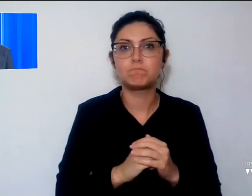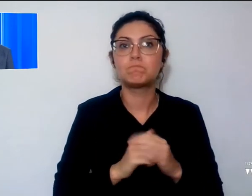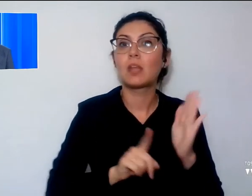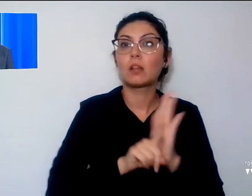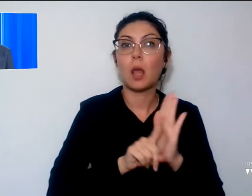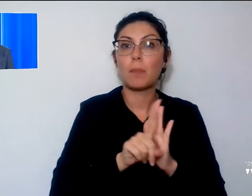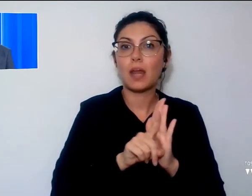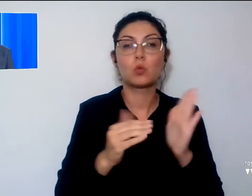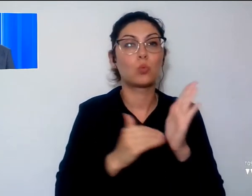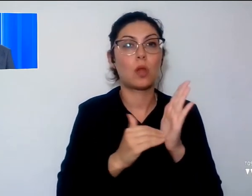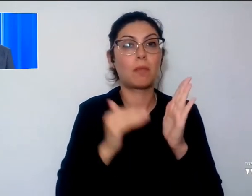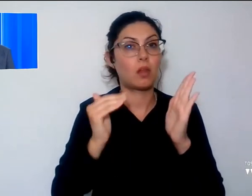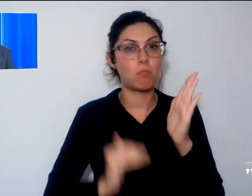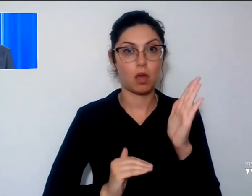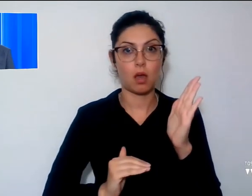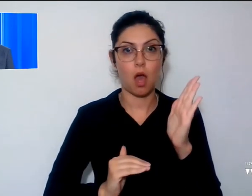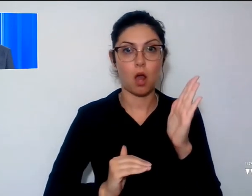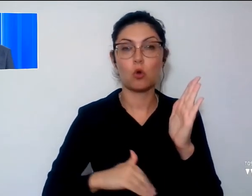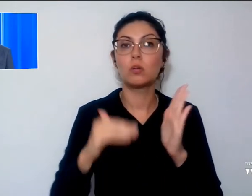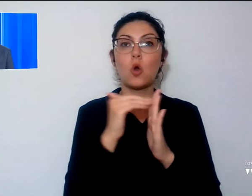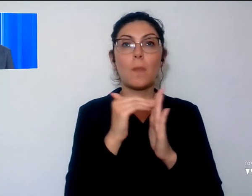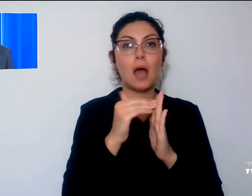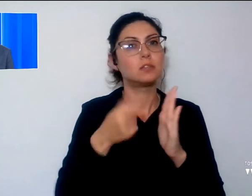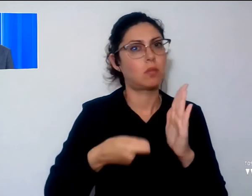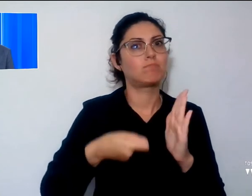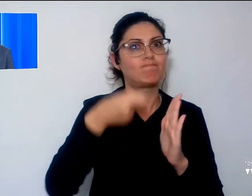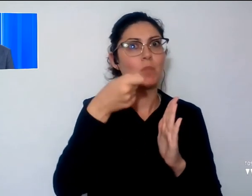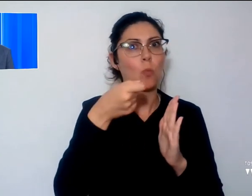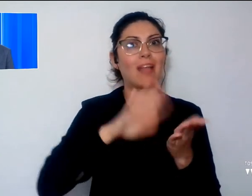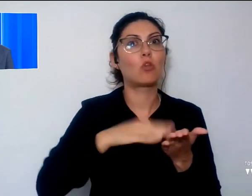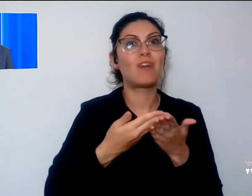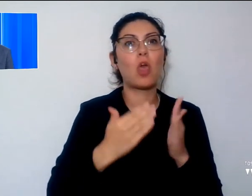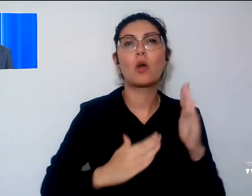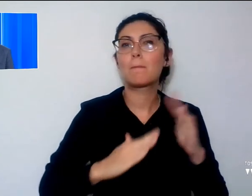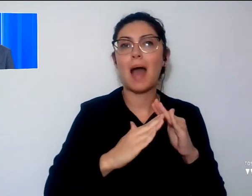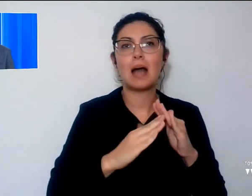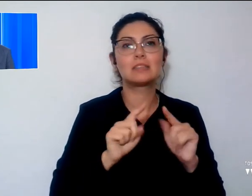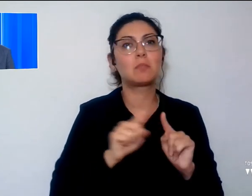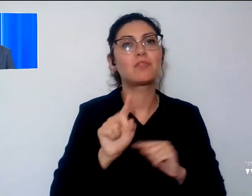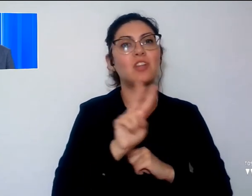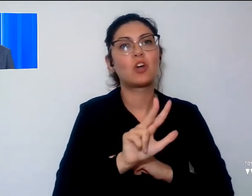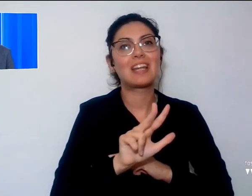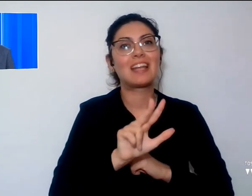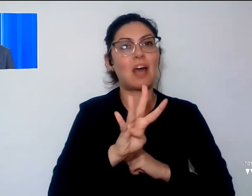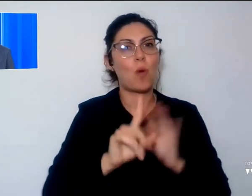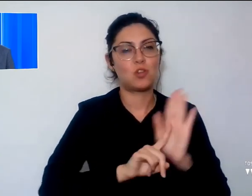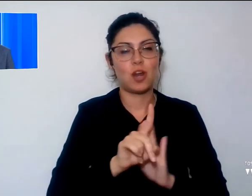minime in calo, massime in aumento, con valori massimi fino a 34 gradi.